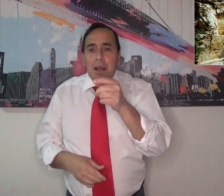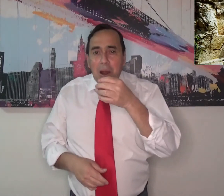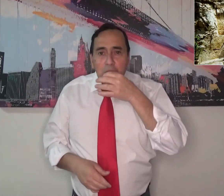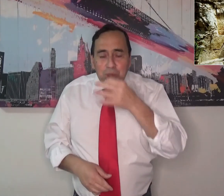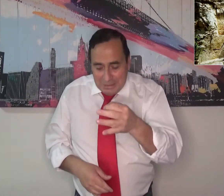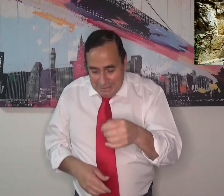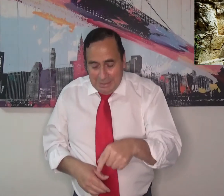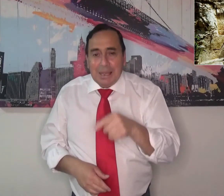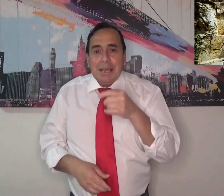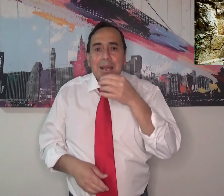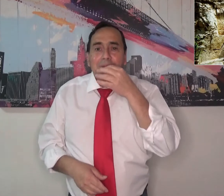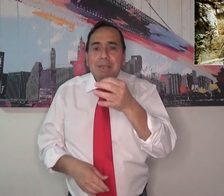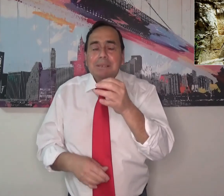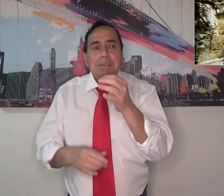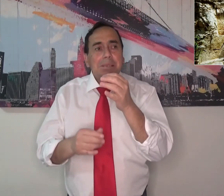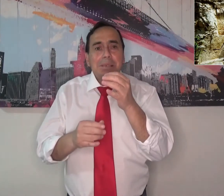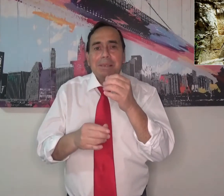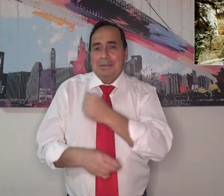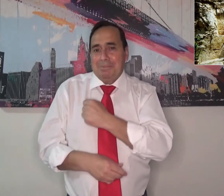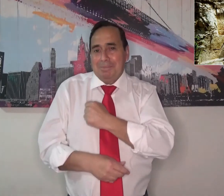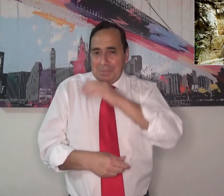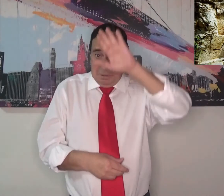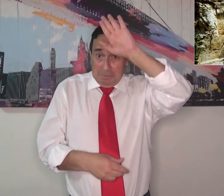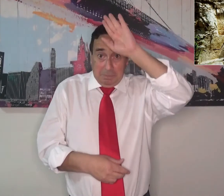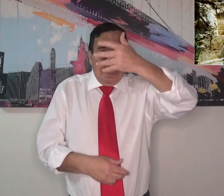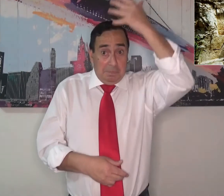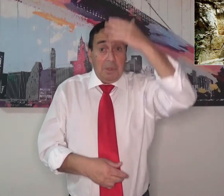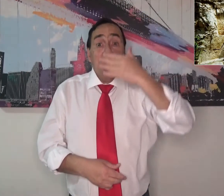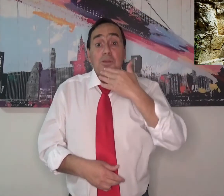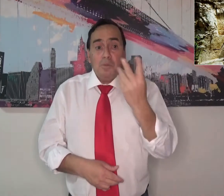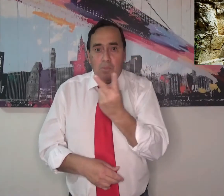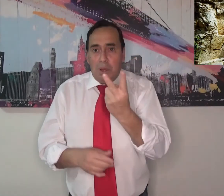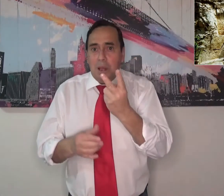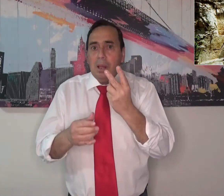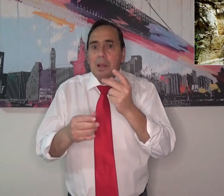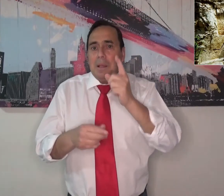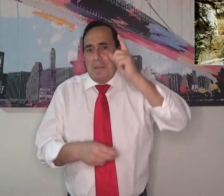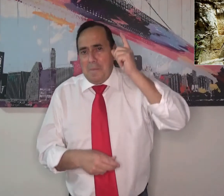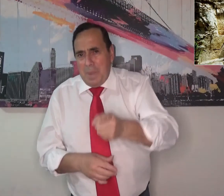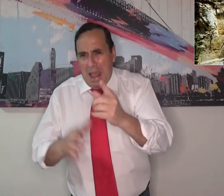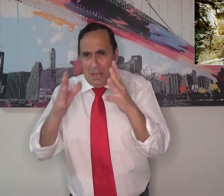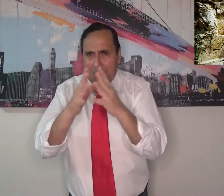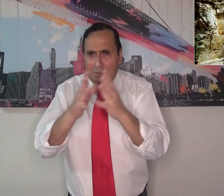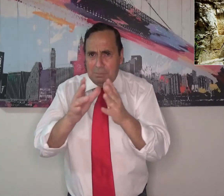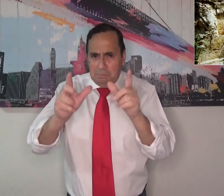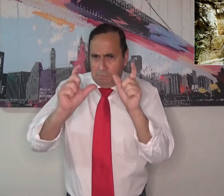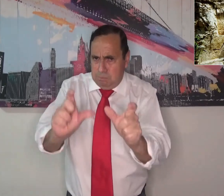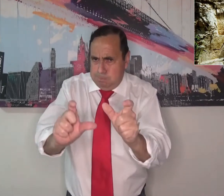Murió en un sepulcro cerrado. Ahí lo enterraron. La Biblia dice que enviaron a